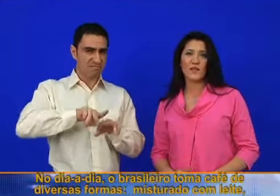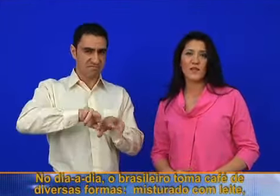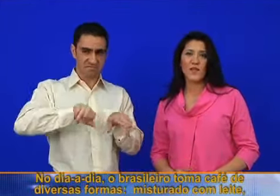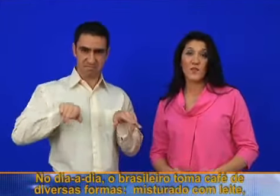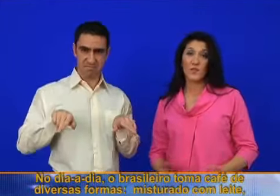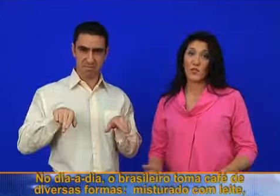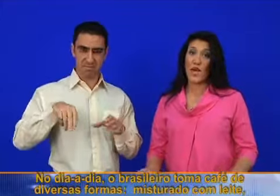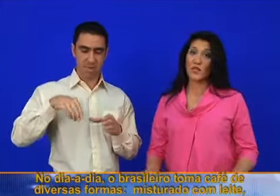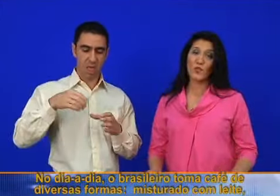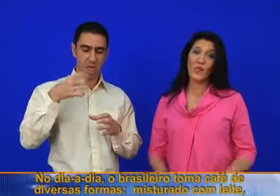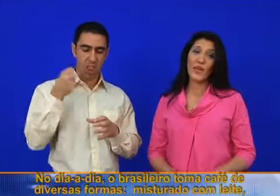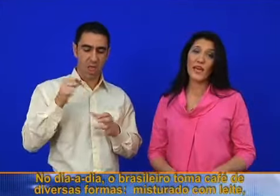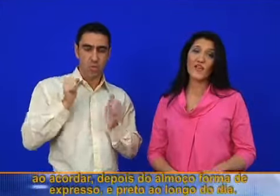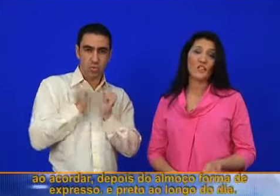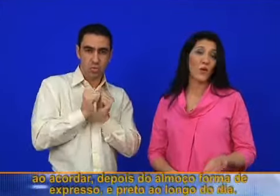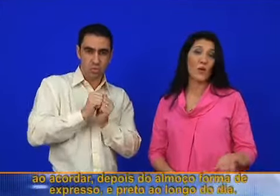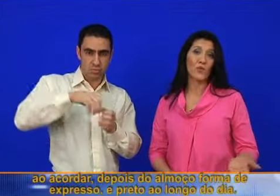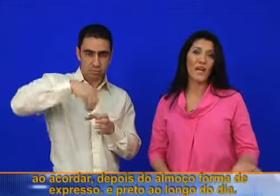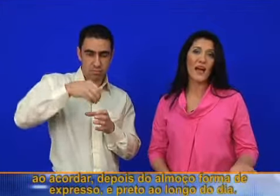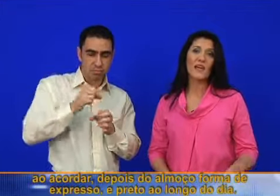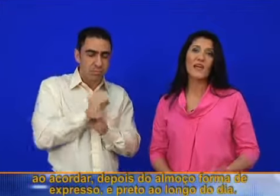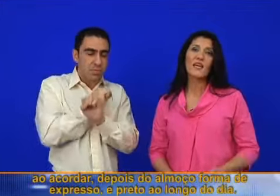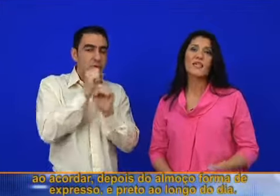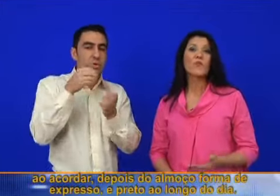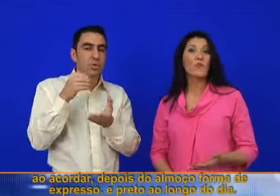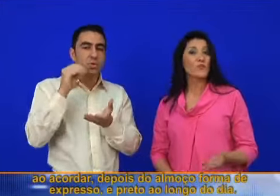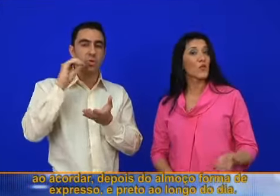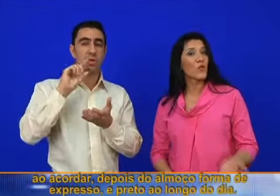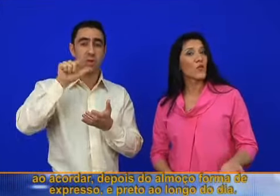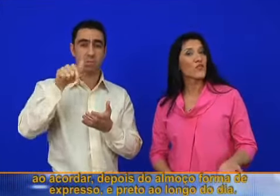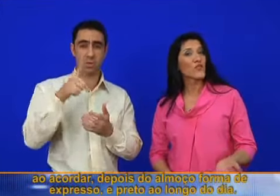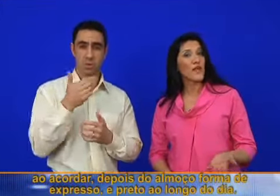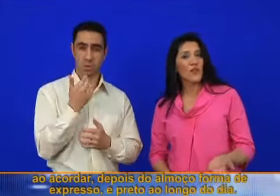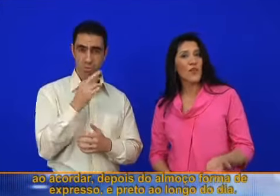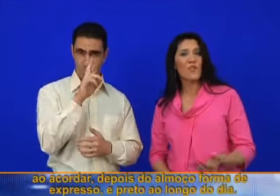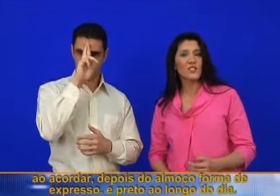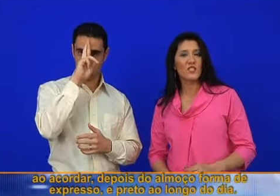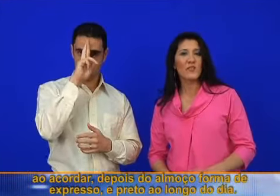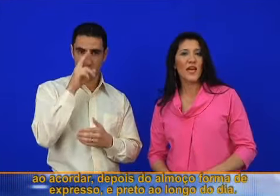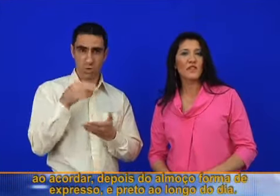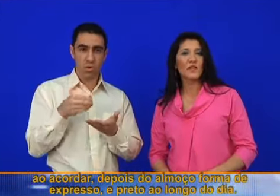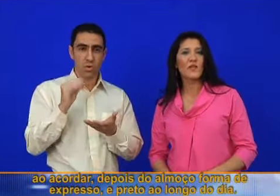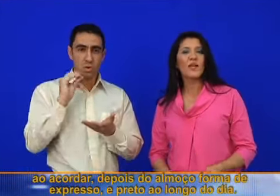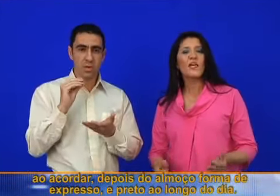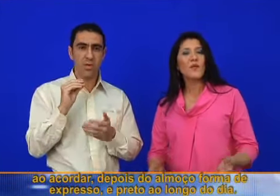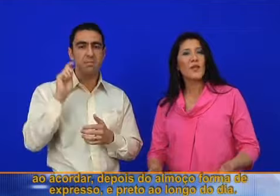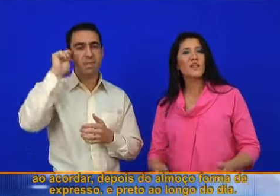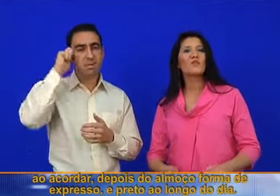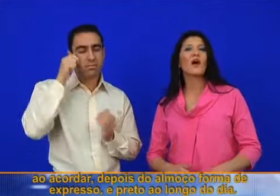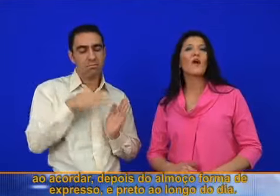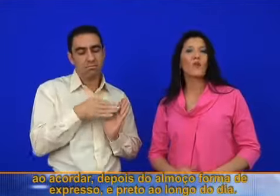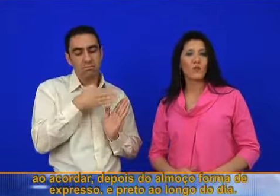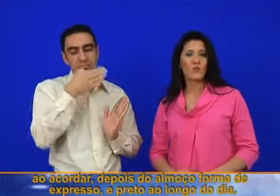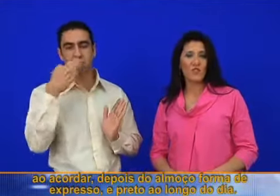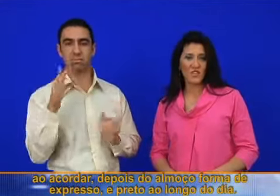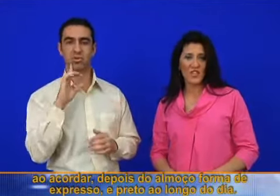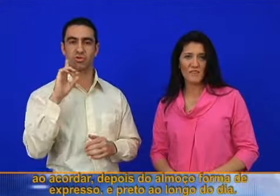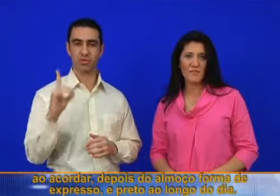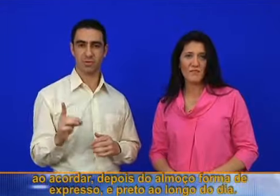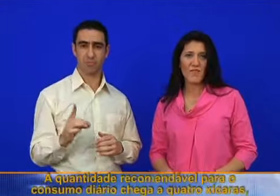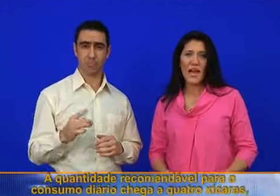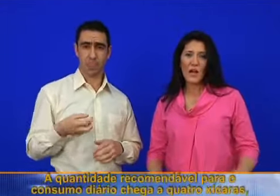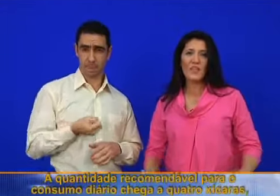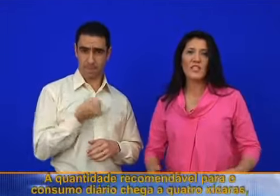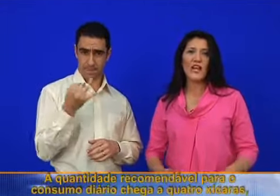formas. Misturado com leite ao acordar, depois do almoço na forma de expresso e preto ao longo do